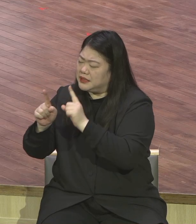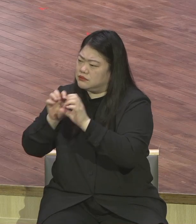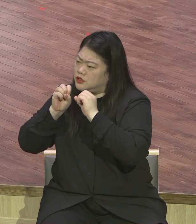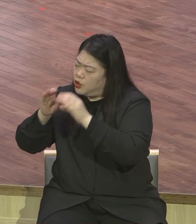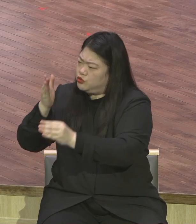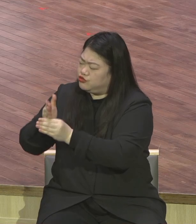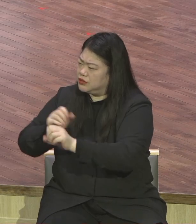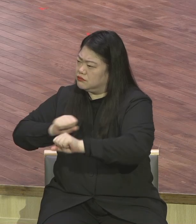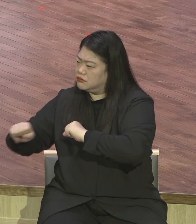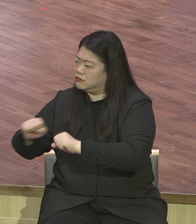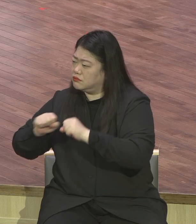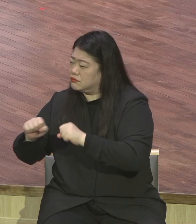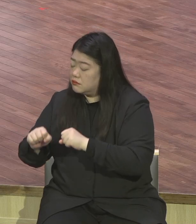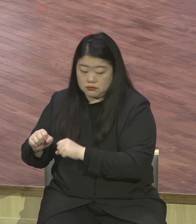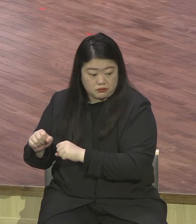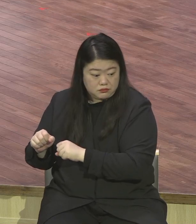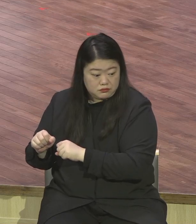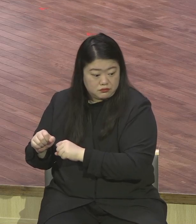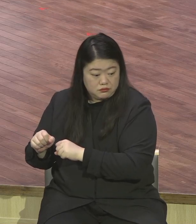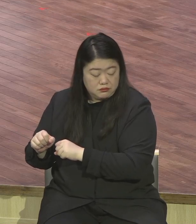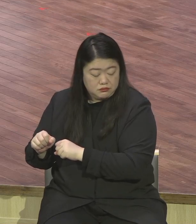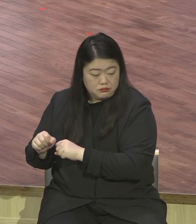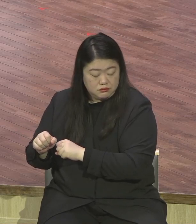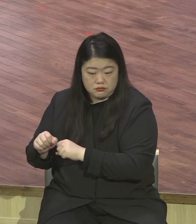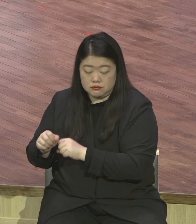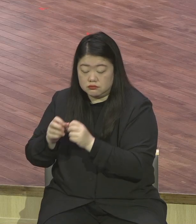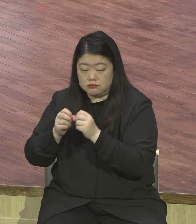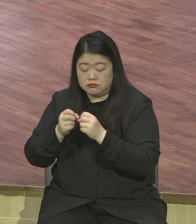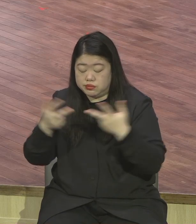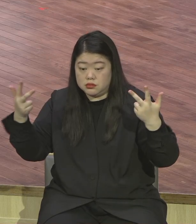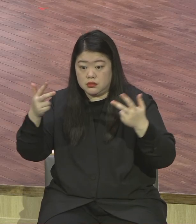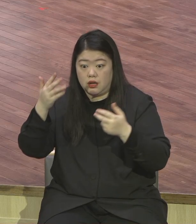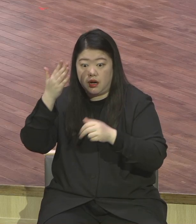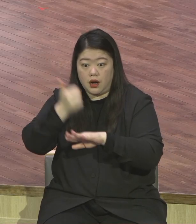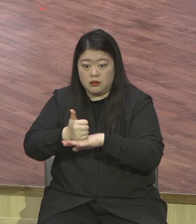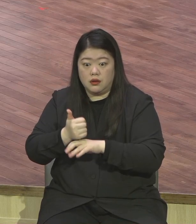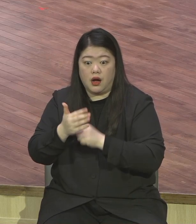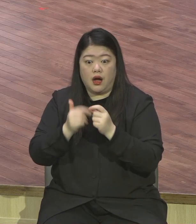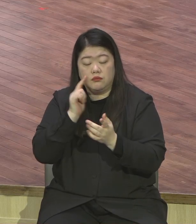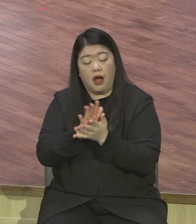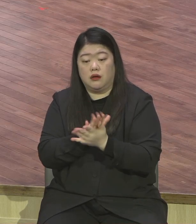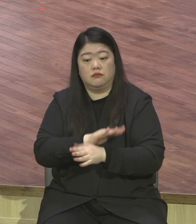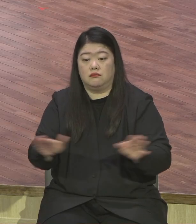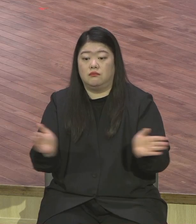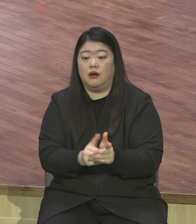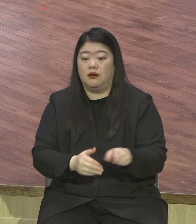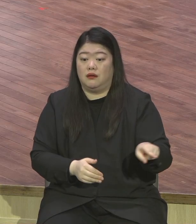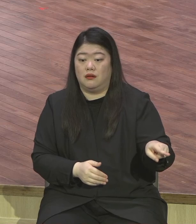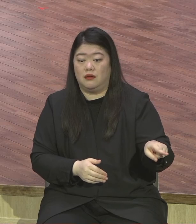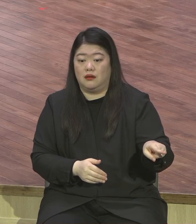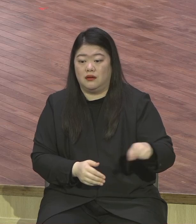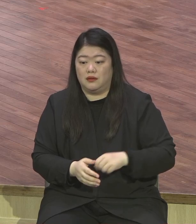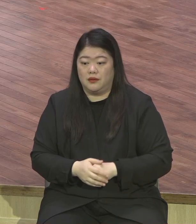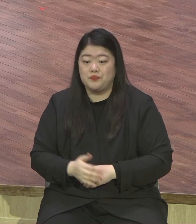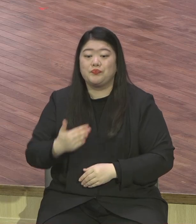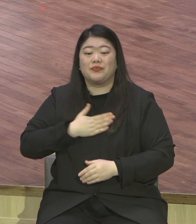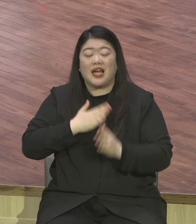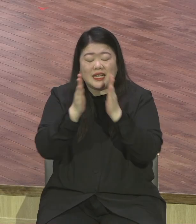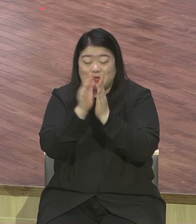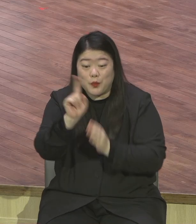하나만 하면 돼 성령 충만 주옵소서 그 밖에도 하나요 오력 영역 지력 체력 굉장히 인력을